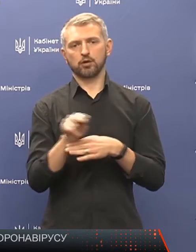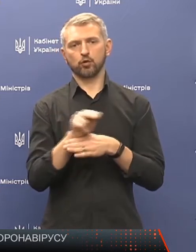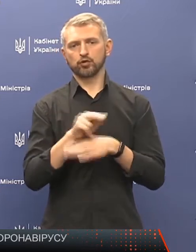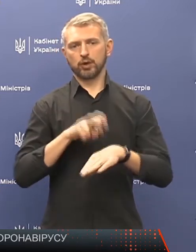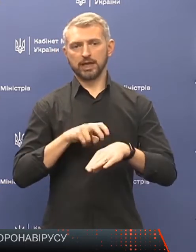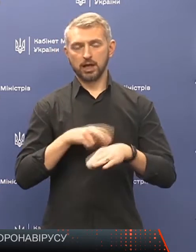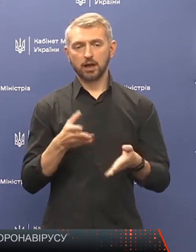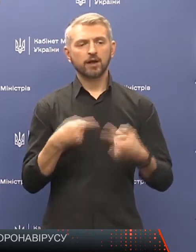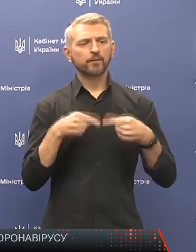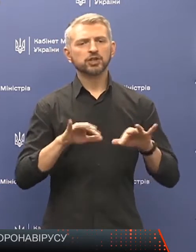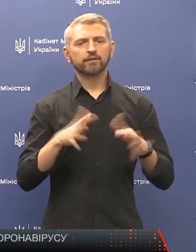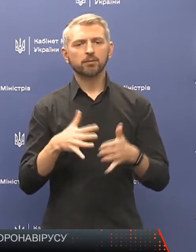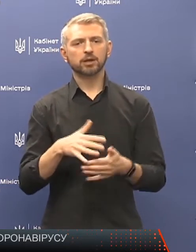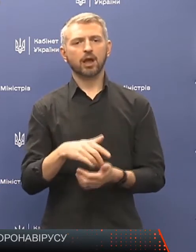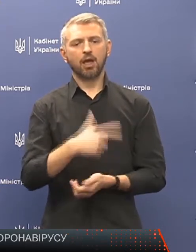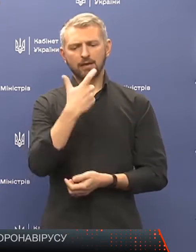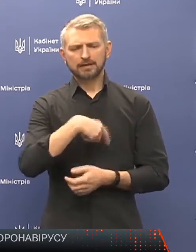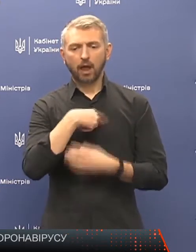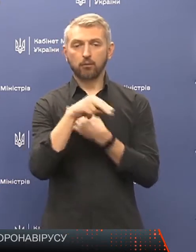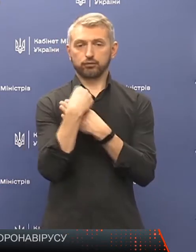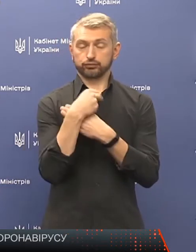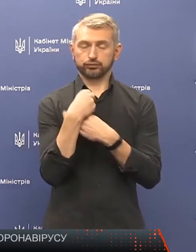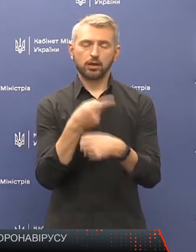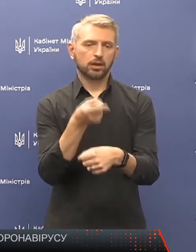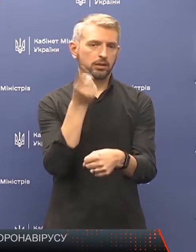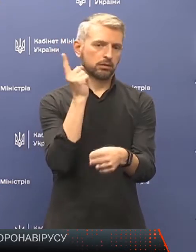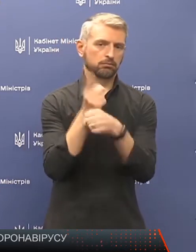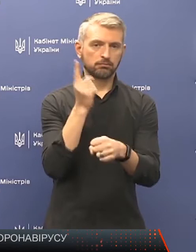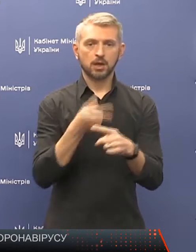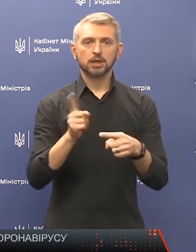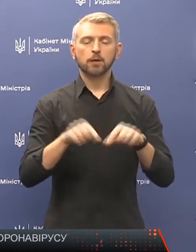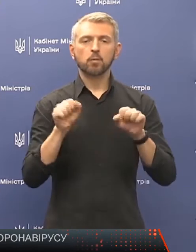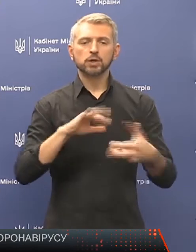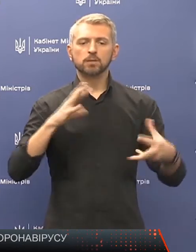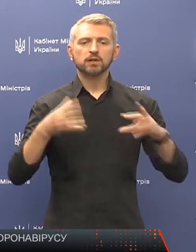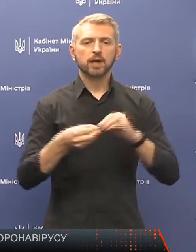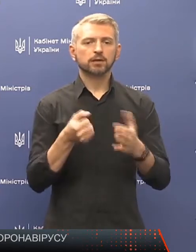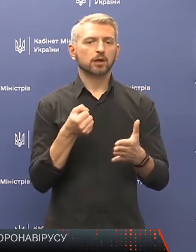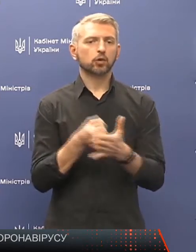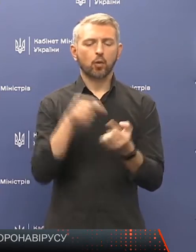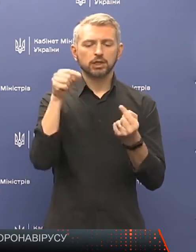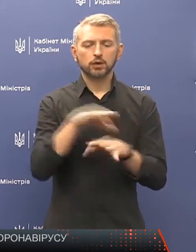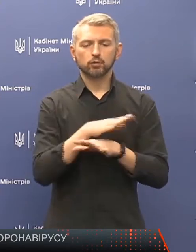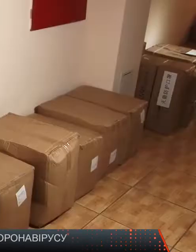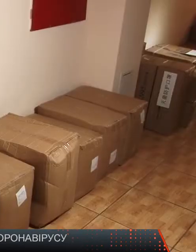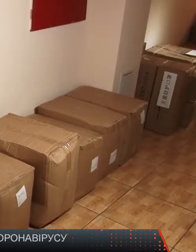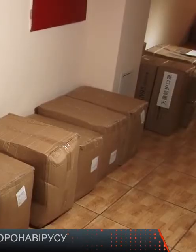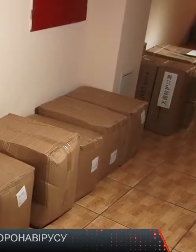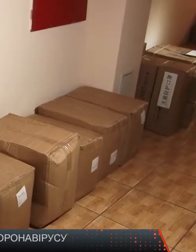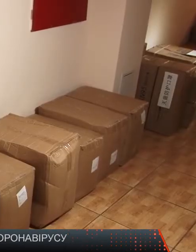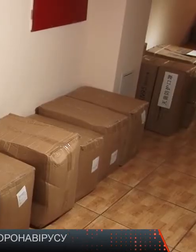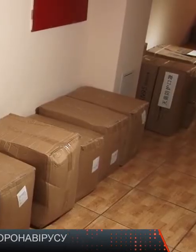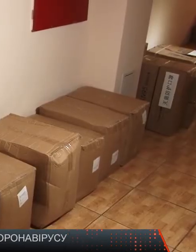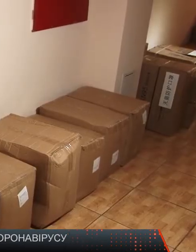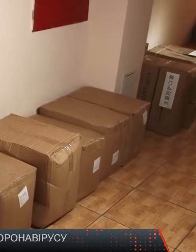інших випадках займатися самолікуванням заборонено, оскільки це може призвести до несумісних з життям ускладнень. Одне із